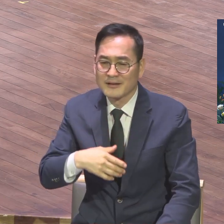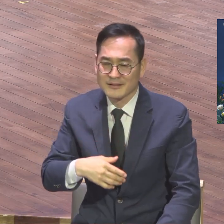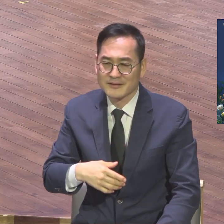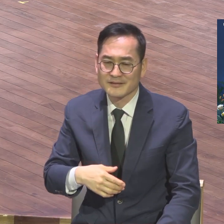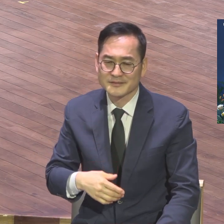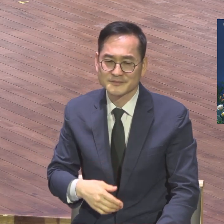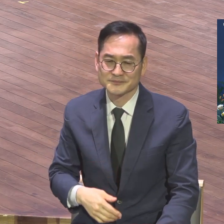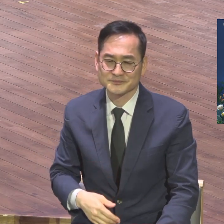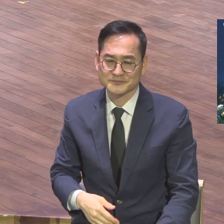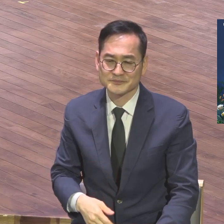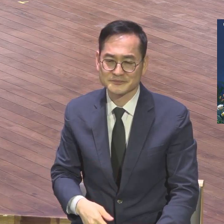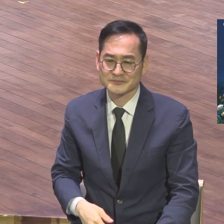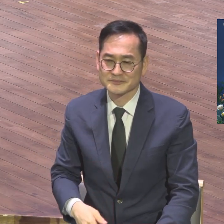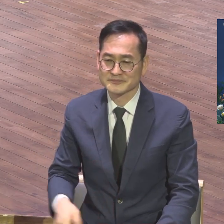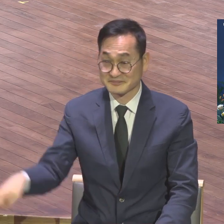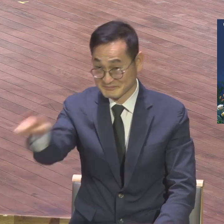지금 분위기 보니까 바뀌는 것도 좋겠네요.